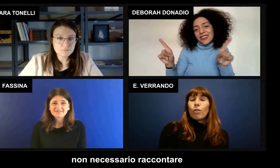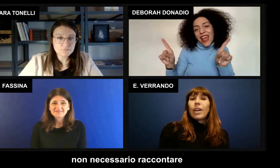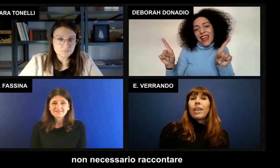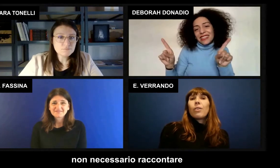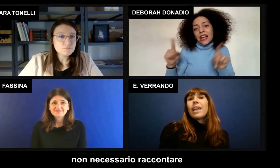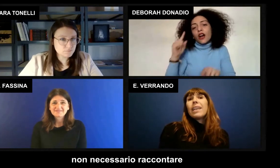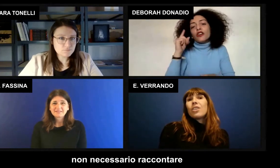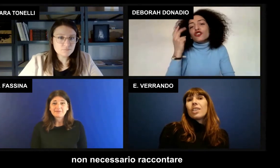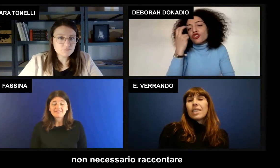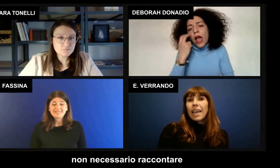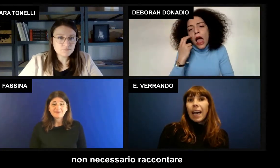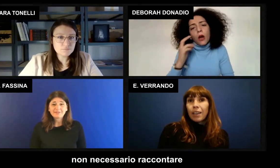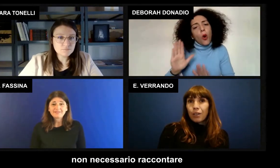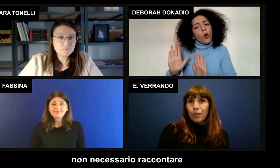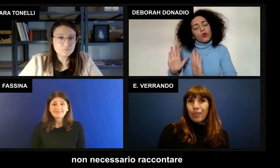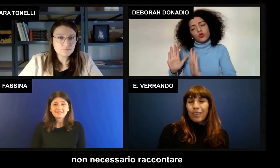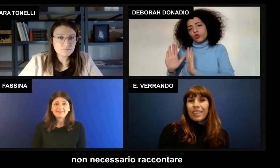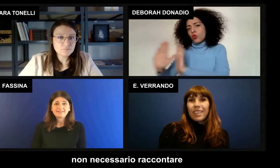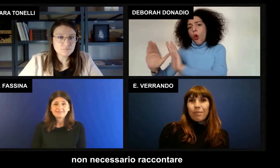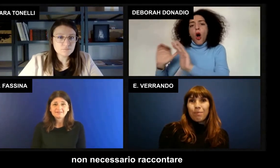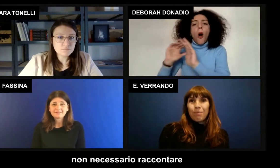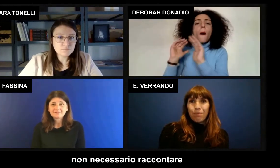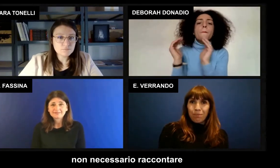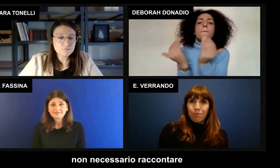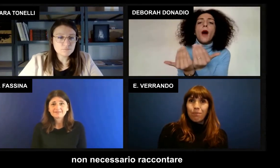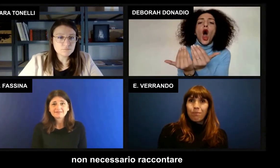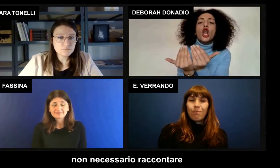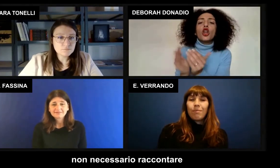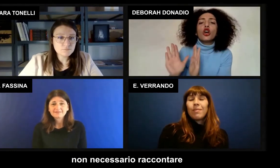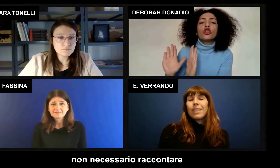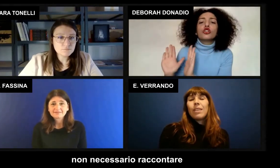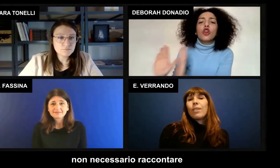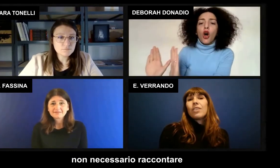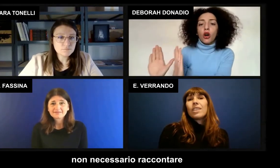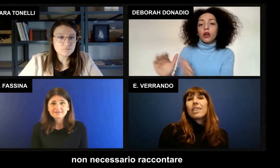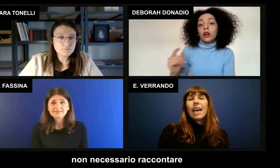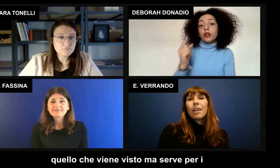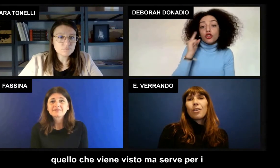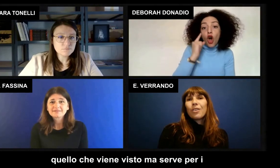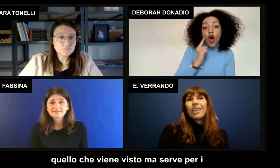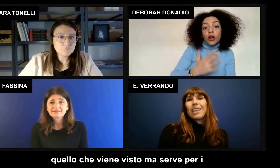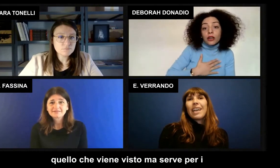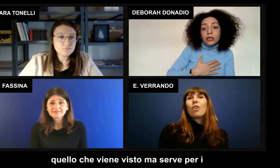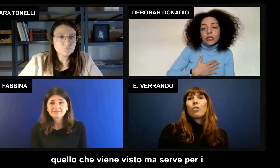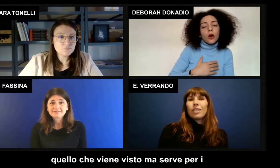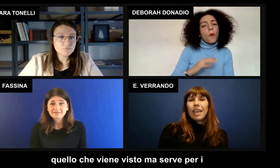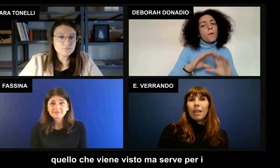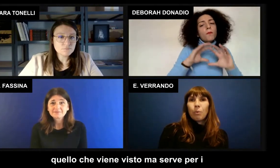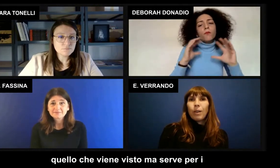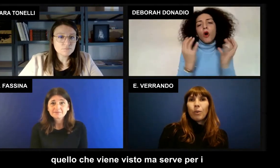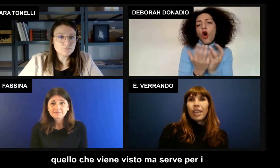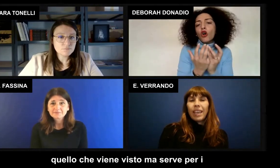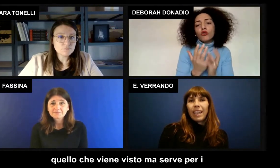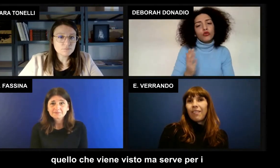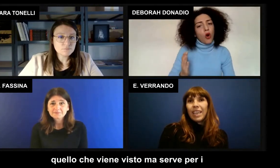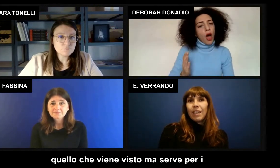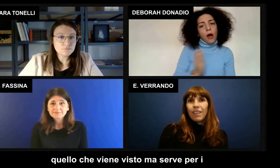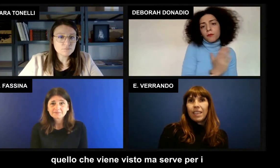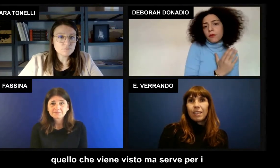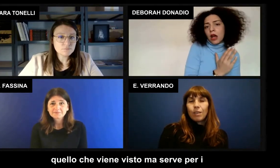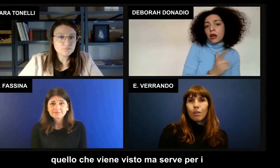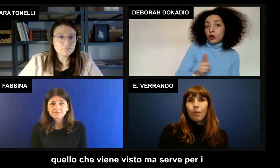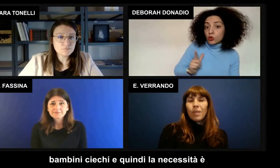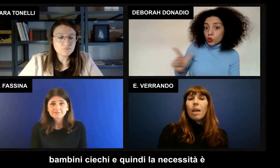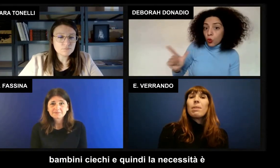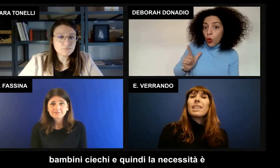muovono e non è necessario non è necessario raccontare quello che viene